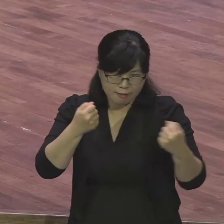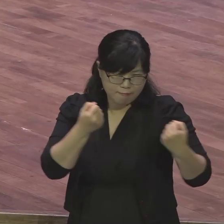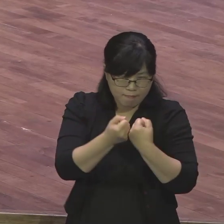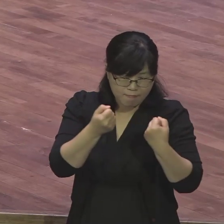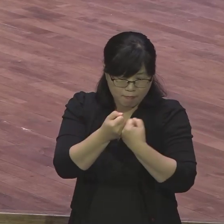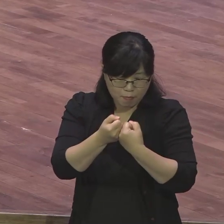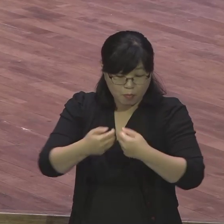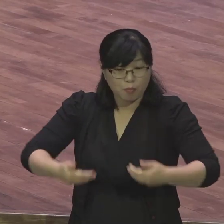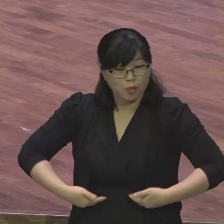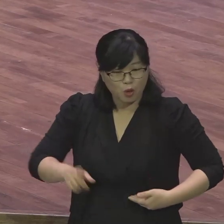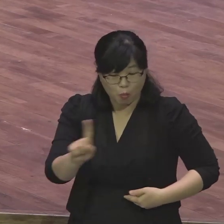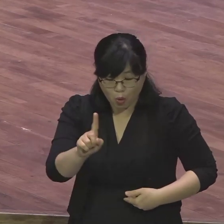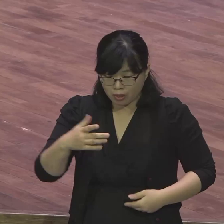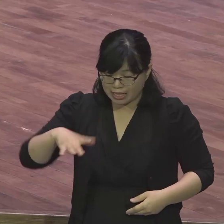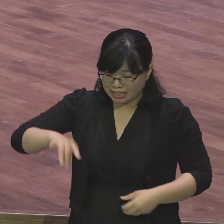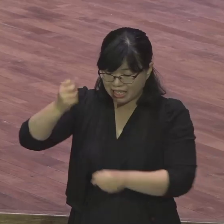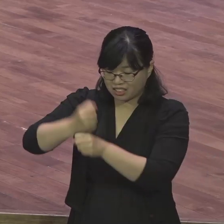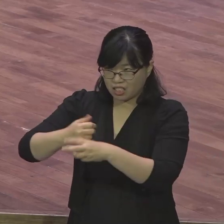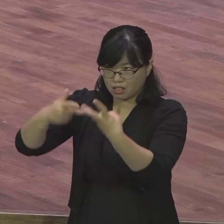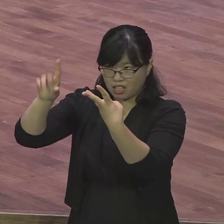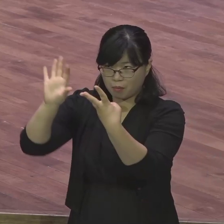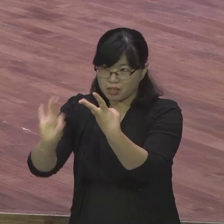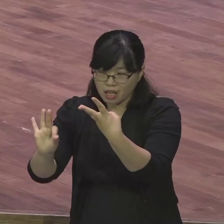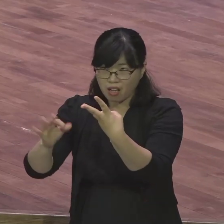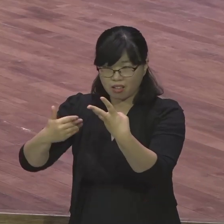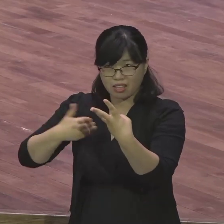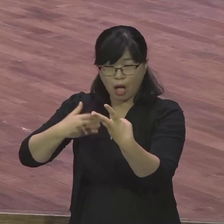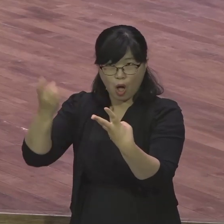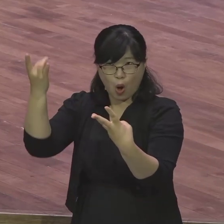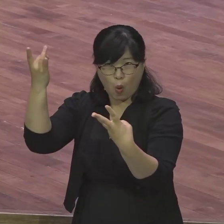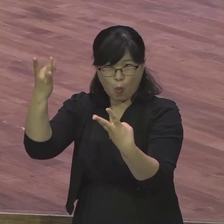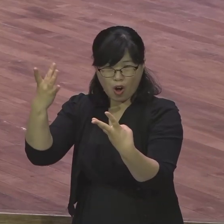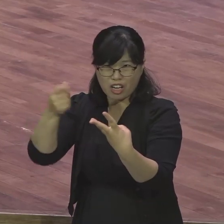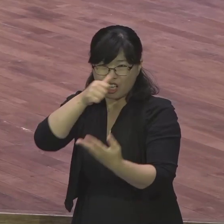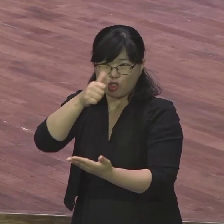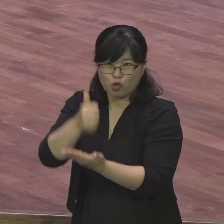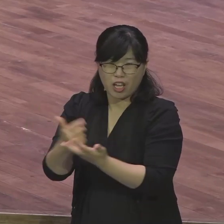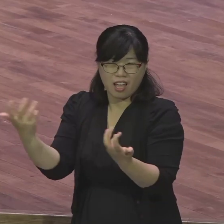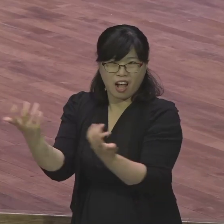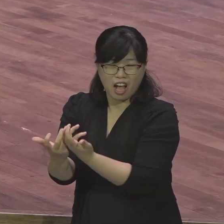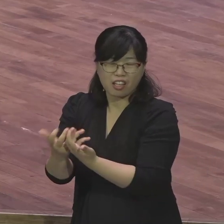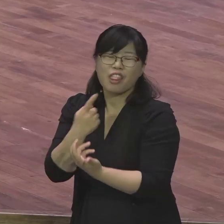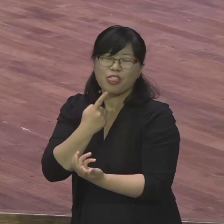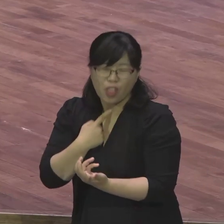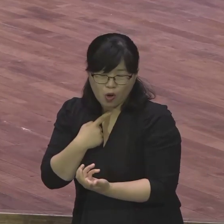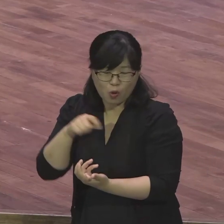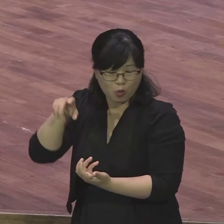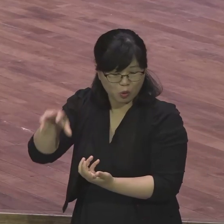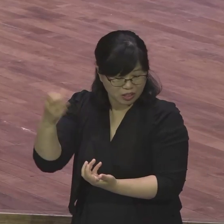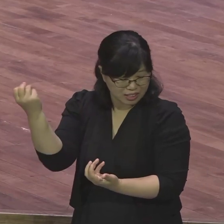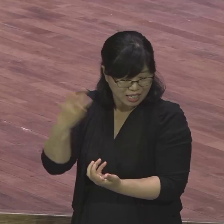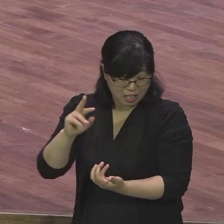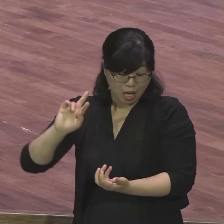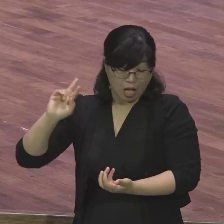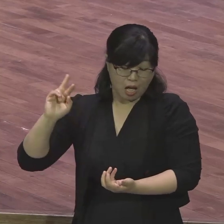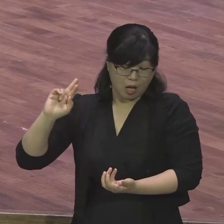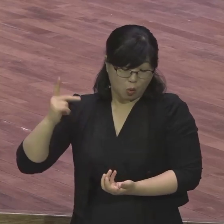그게 영적 군사예요 옛털로 안 돌아가고 새털로 사람이 이 습관 문화가 돼야 자기도 모르게 돌아가 자기도 모르게